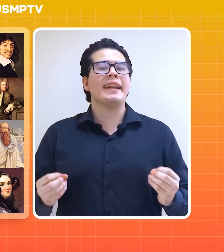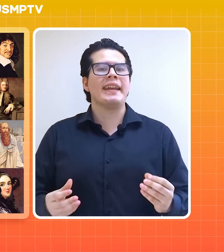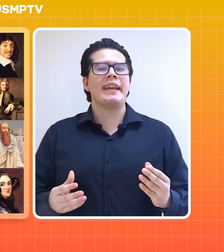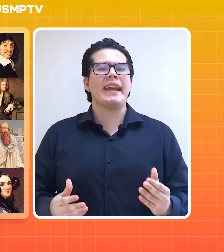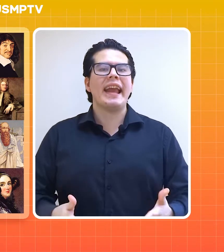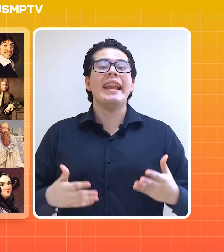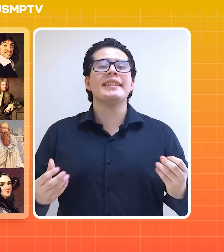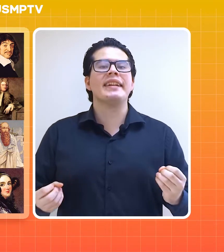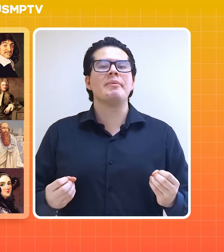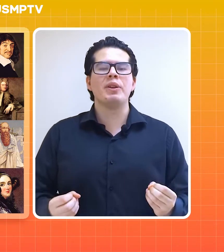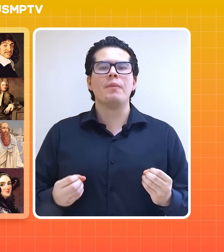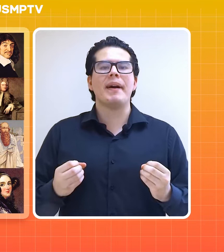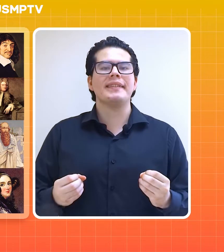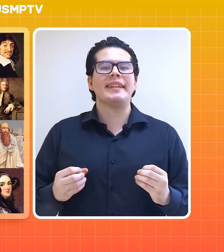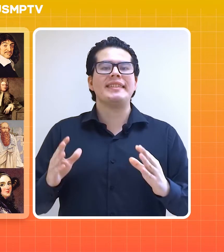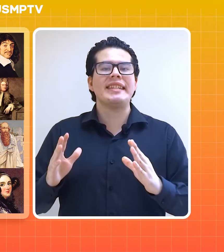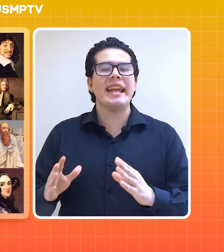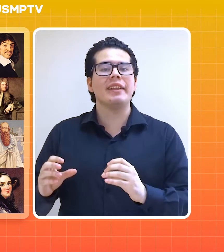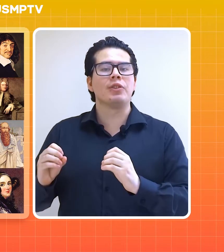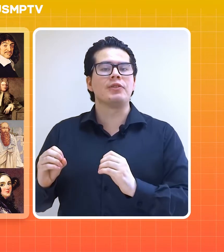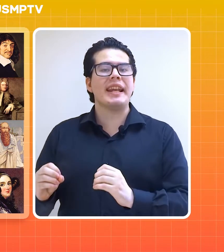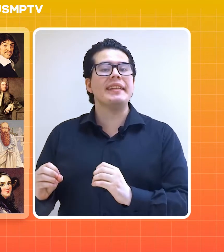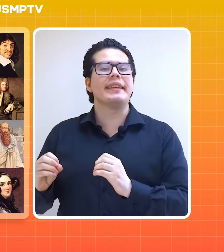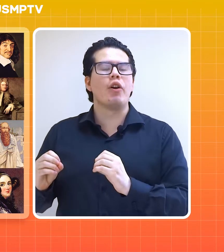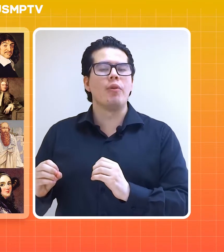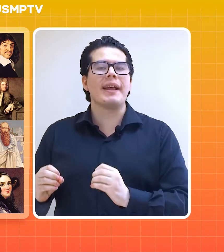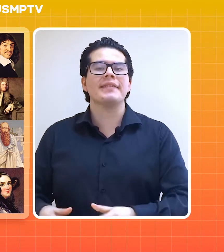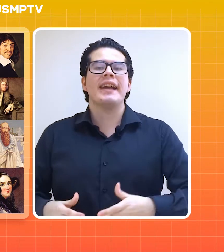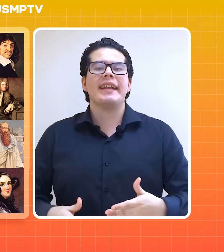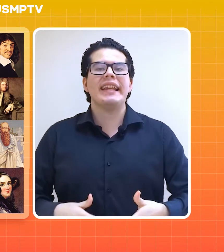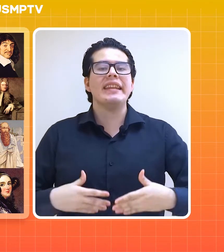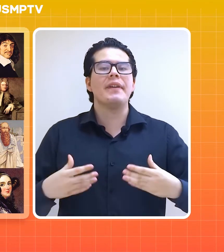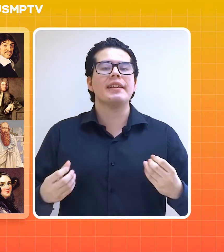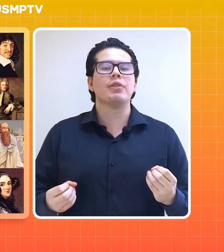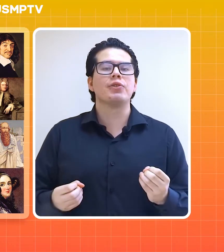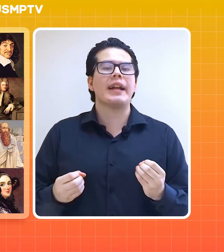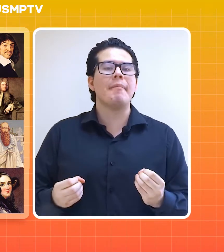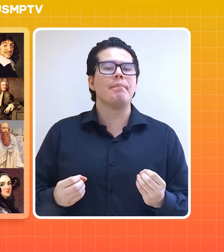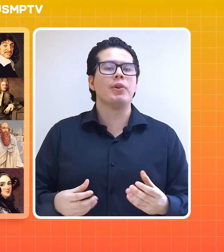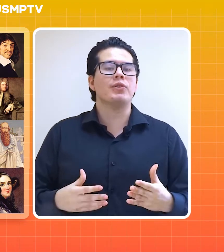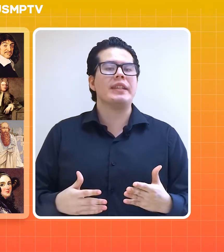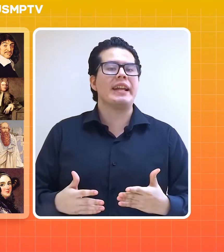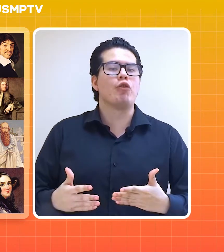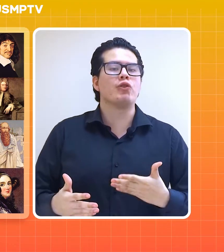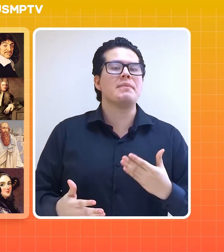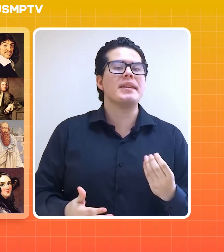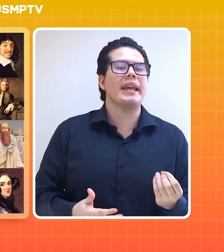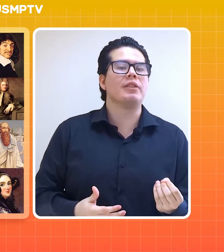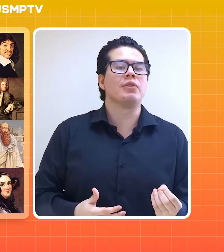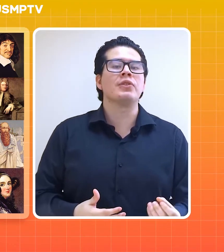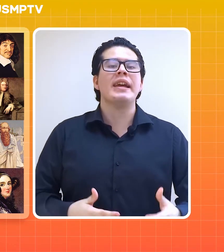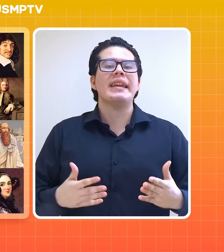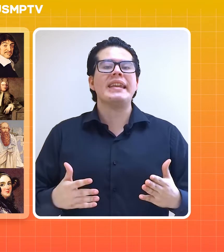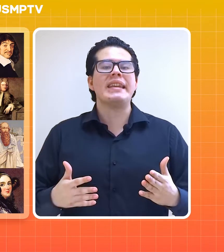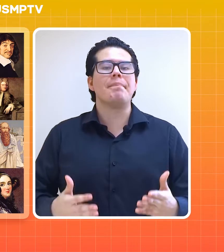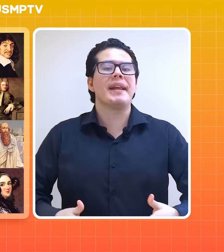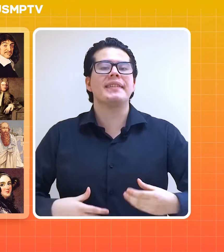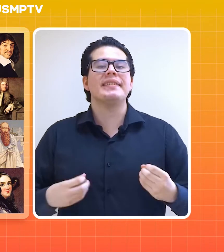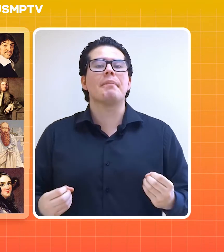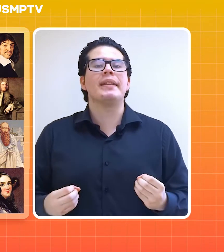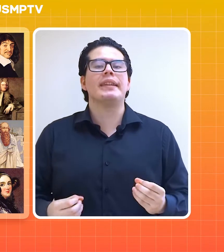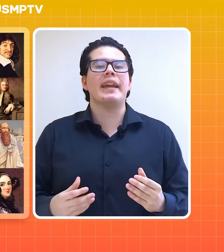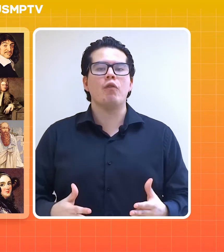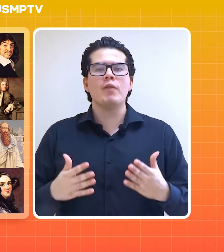Resulta que él escribió más de 130 obras de diversos campos de conocimientos y